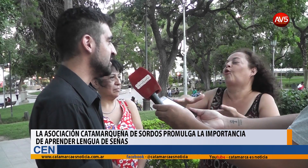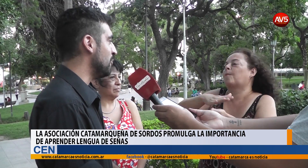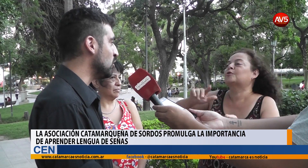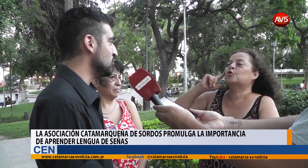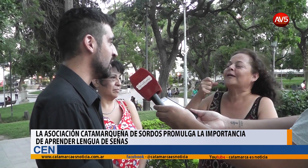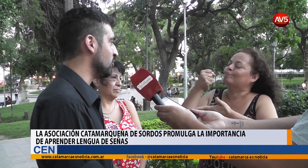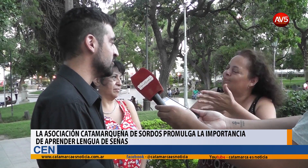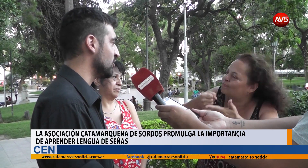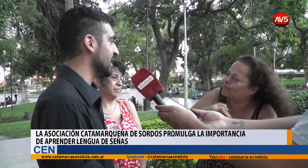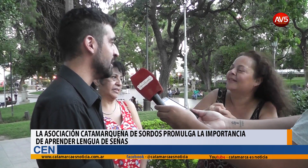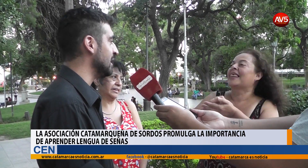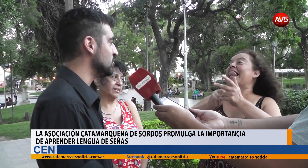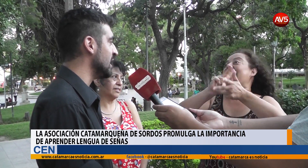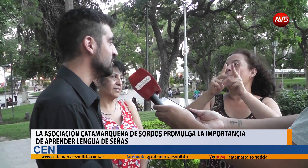ese apoyo a la comunidad sorda que venía luchando,